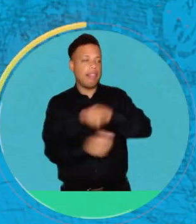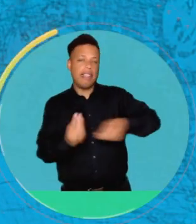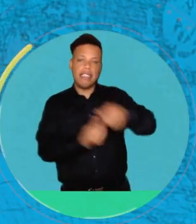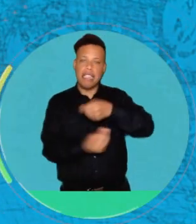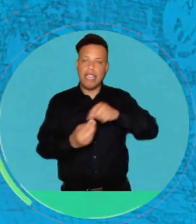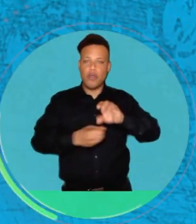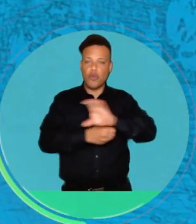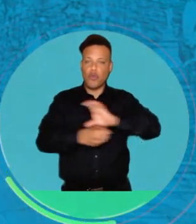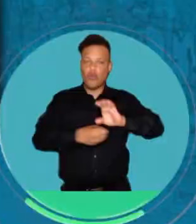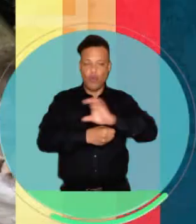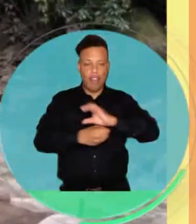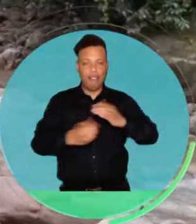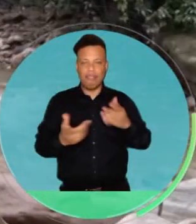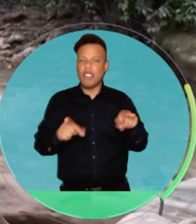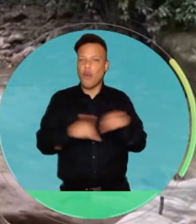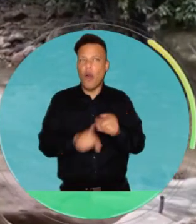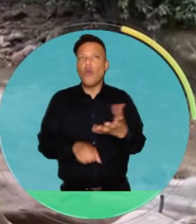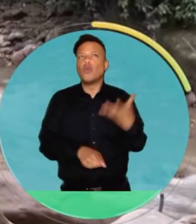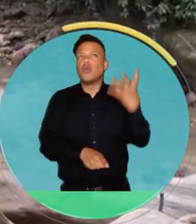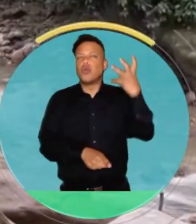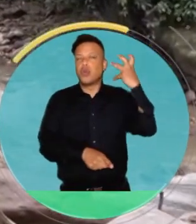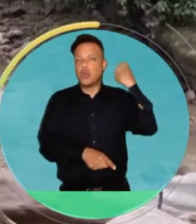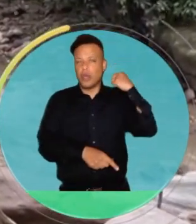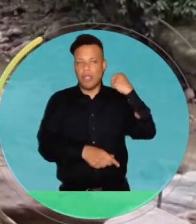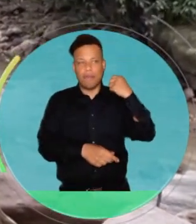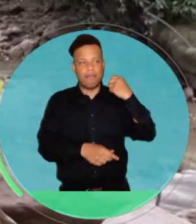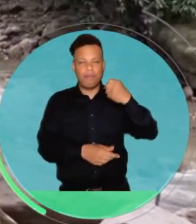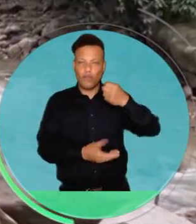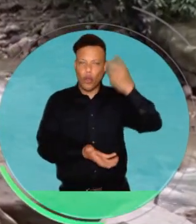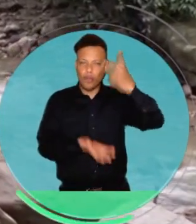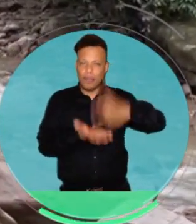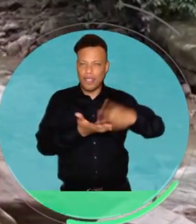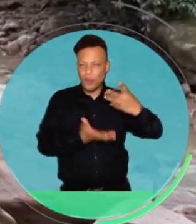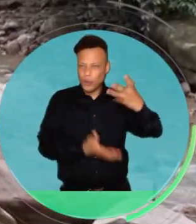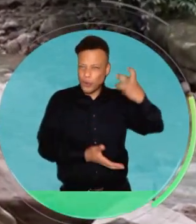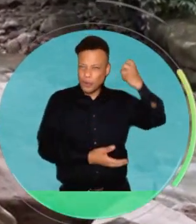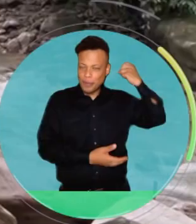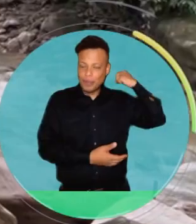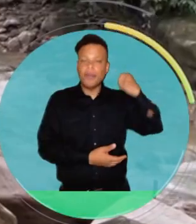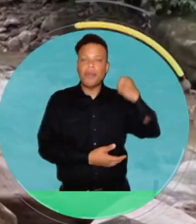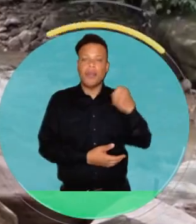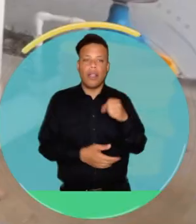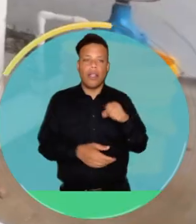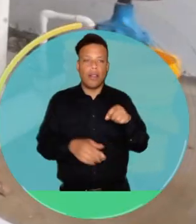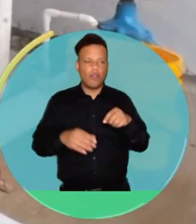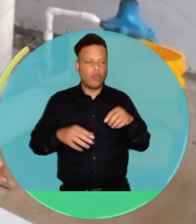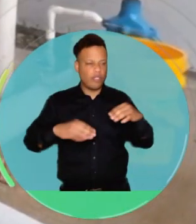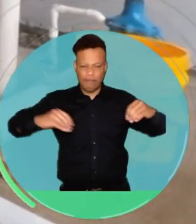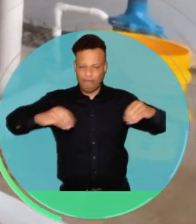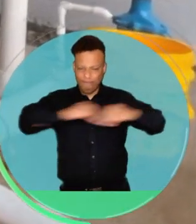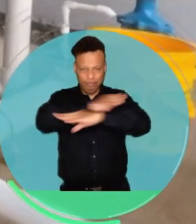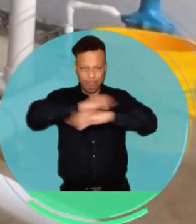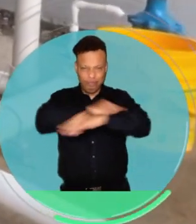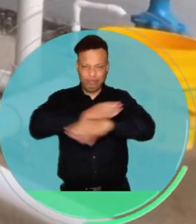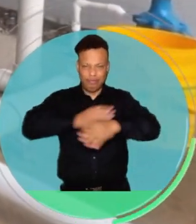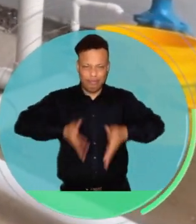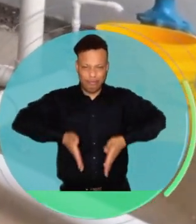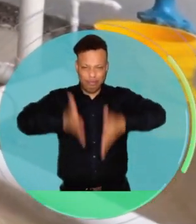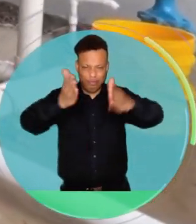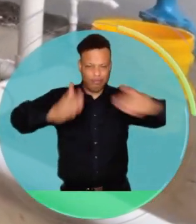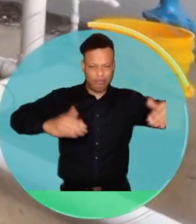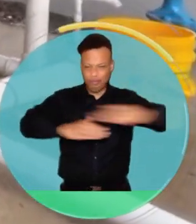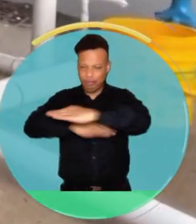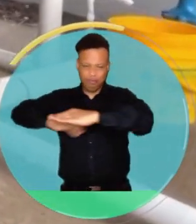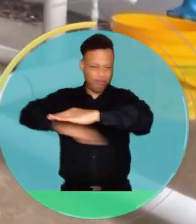en un diseño como lo hacíamos en los años... A los inicios de los 2000, ¿sí? Que entonces vamos a llenar todo de